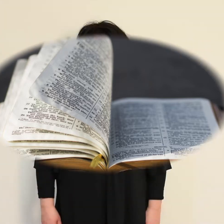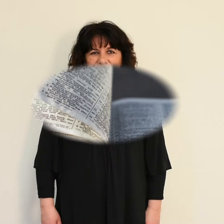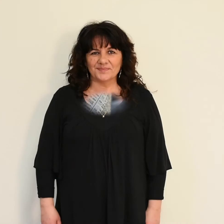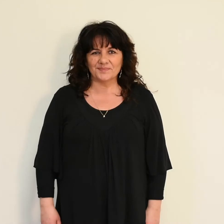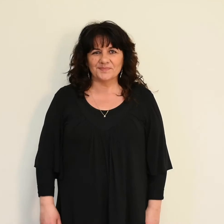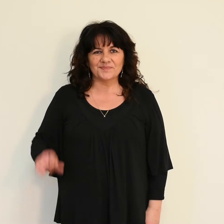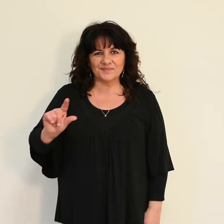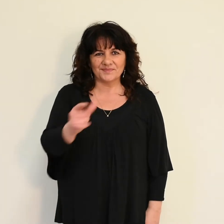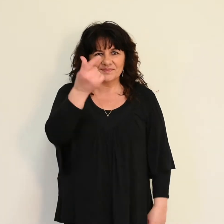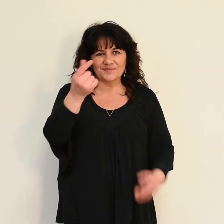Deuxième lecture